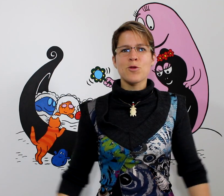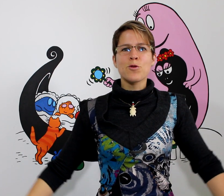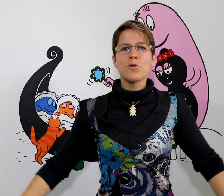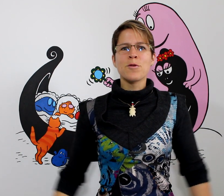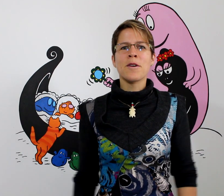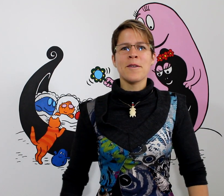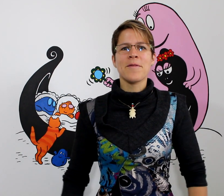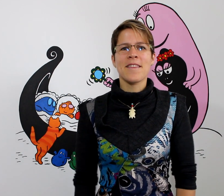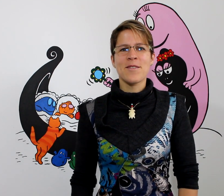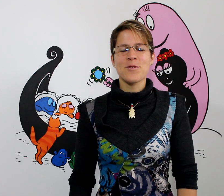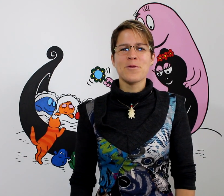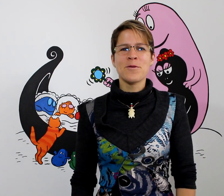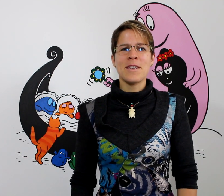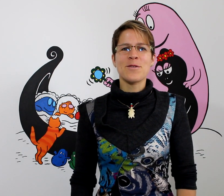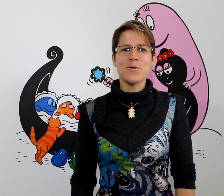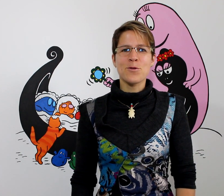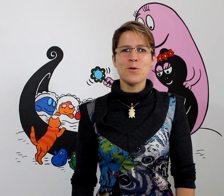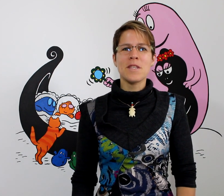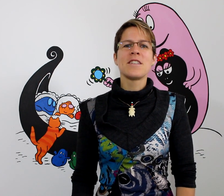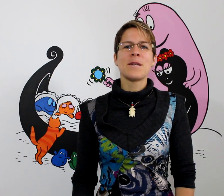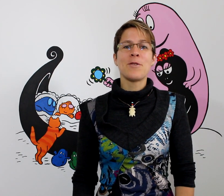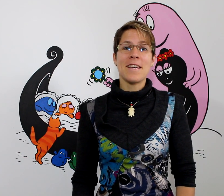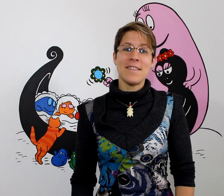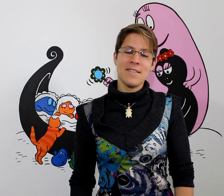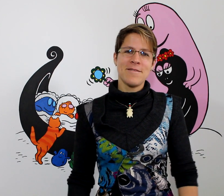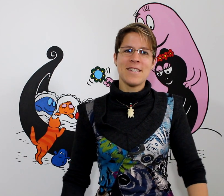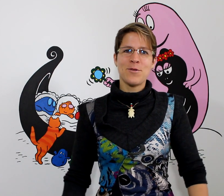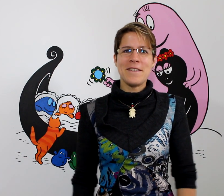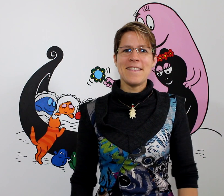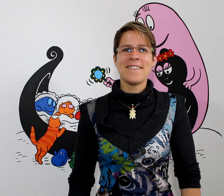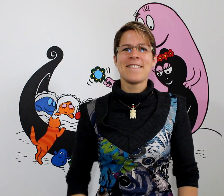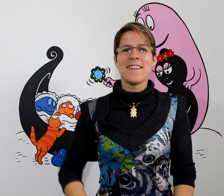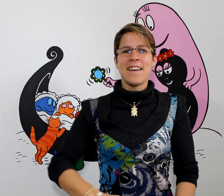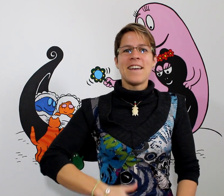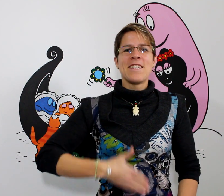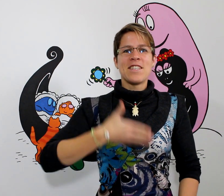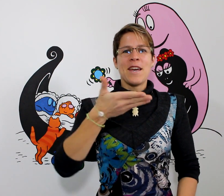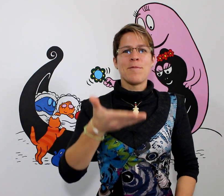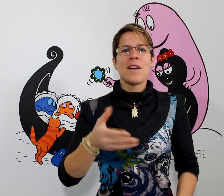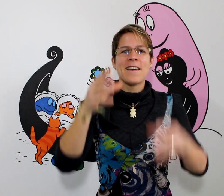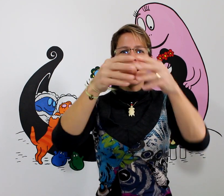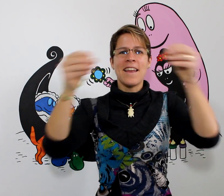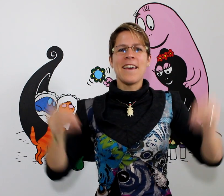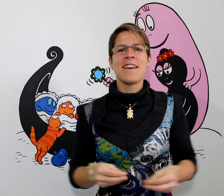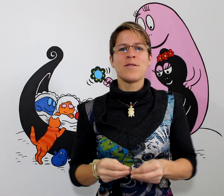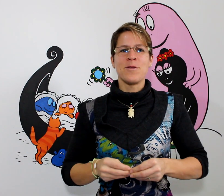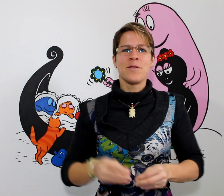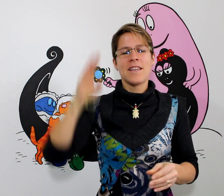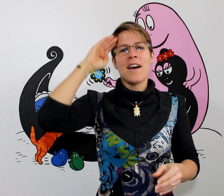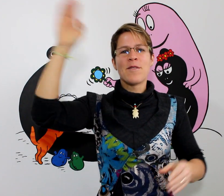Bonjour ! Donc la chanson aujourd'hui c'est J'aime la galette, d'actualité. J'aime la galette, savez